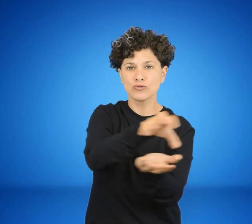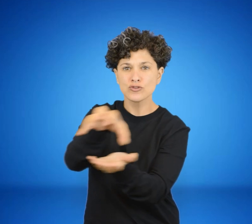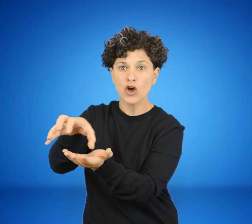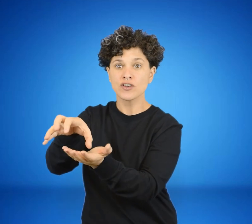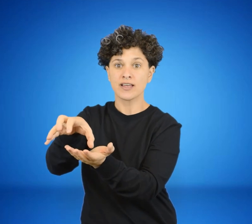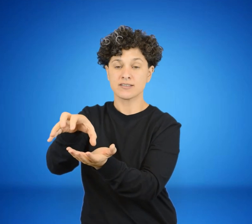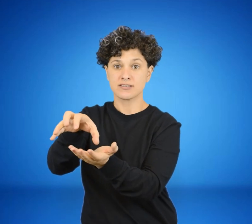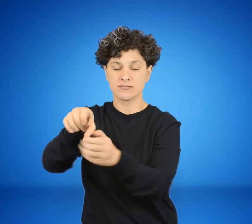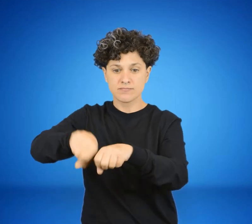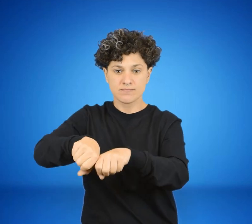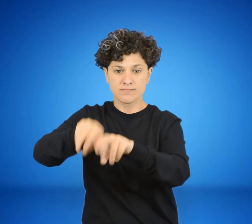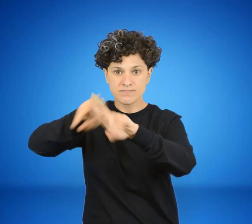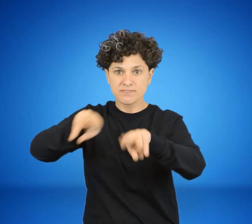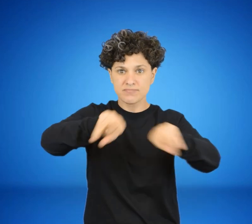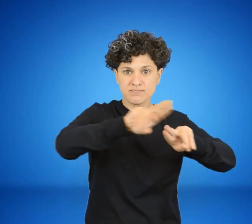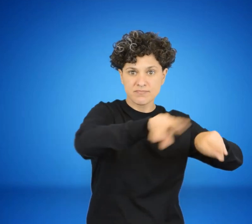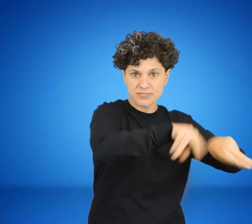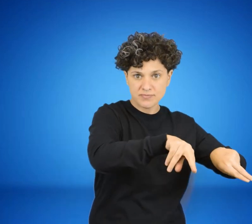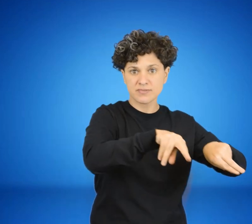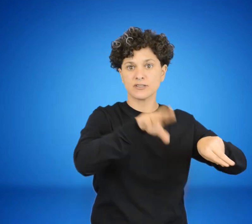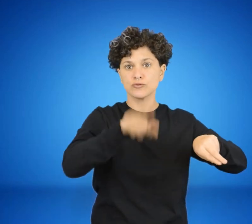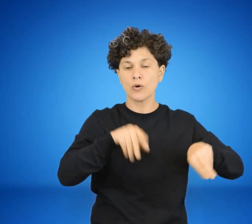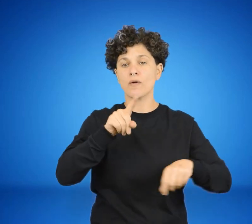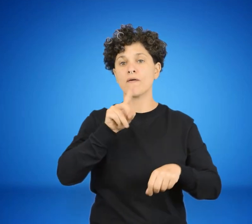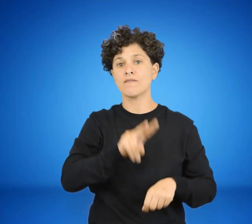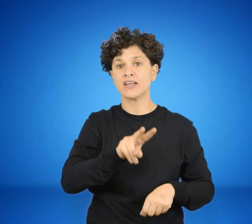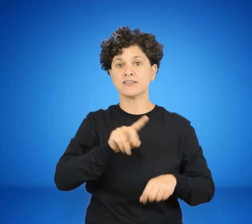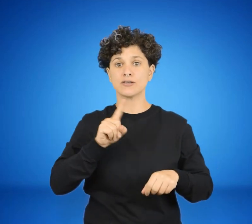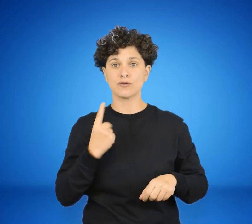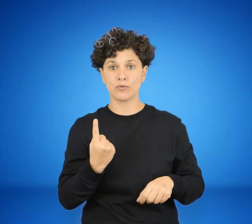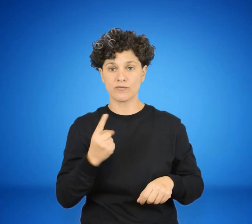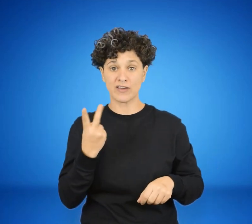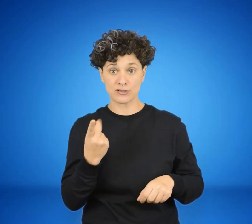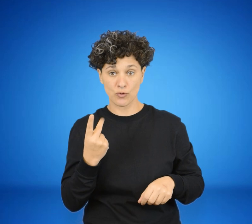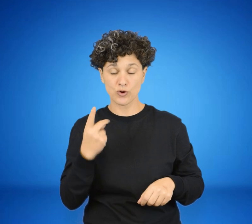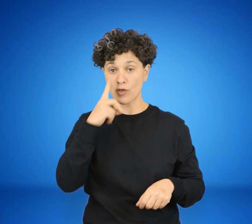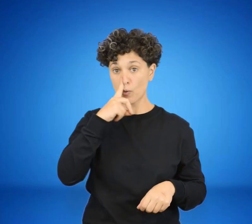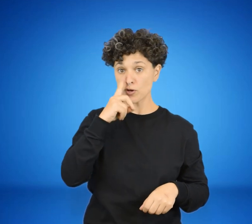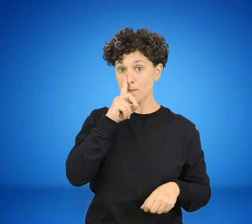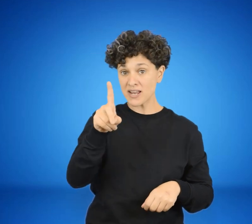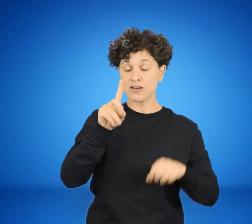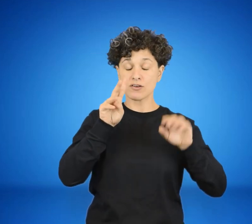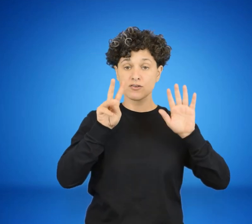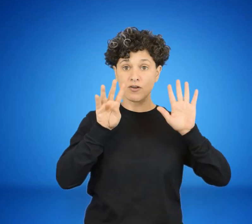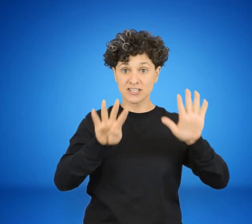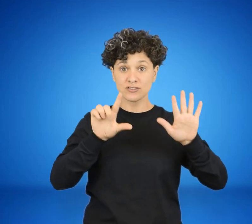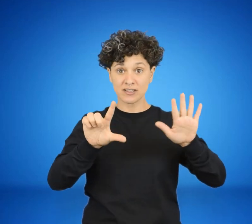de las instituciones democráticas hasta el 27 de junio de 1973. No